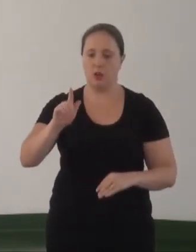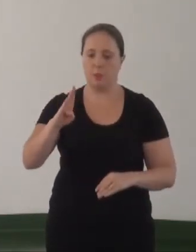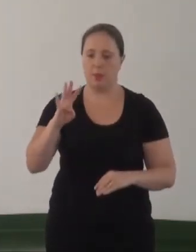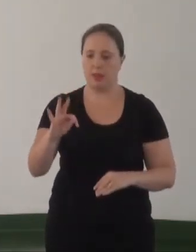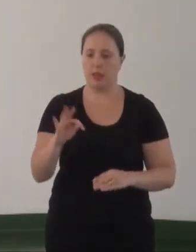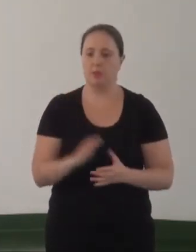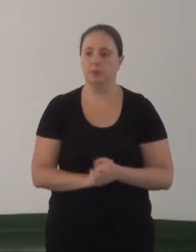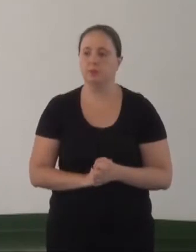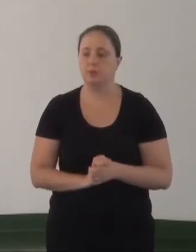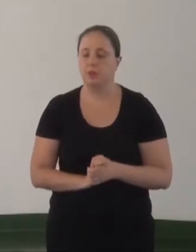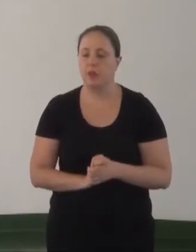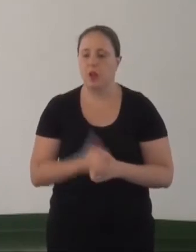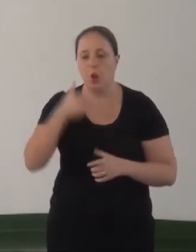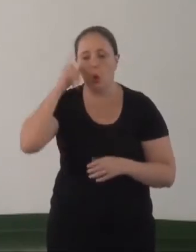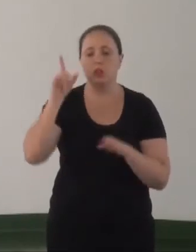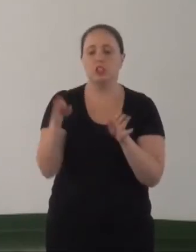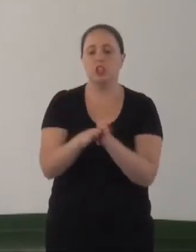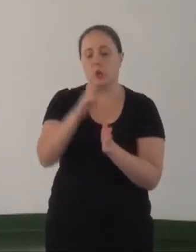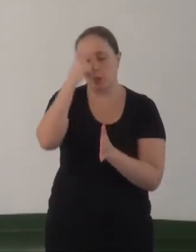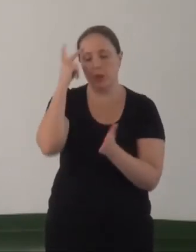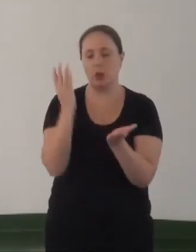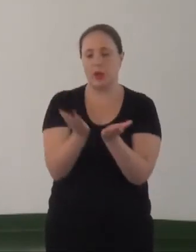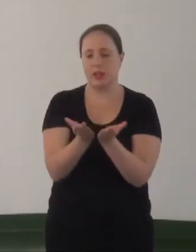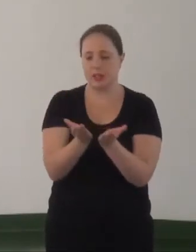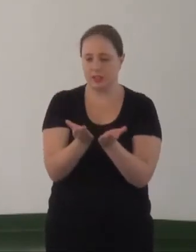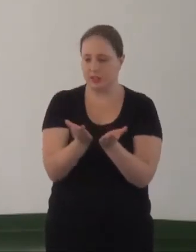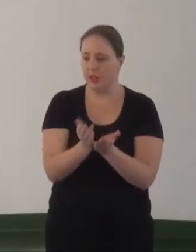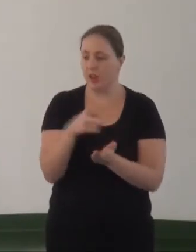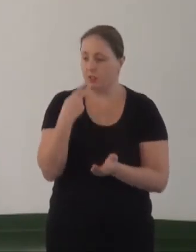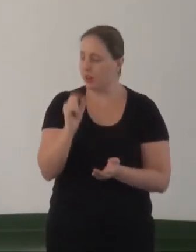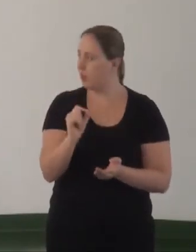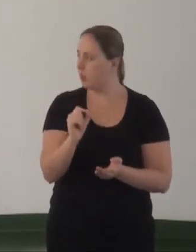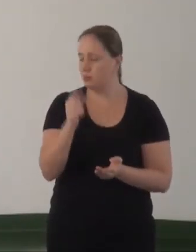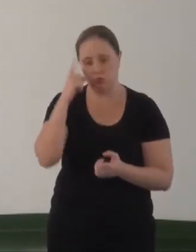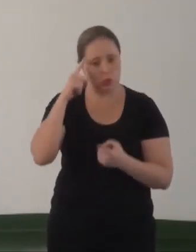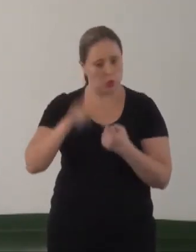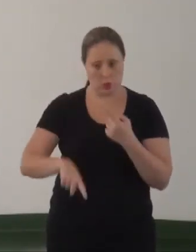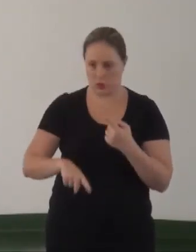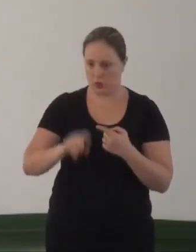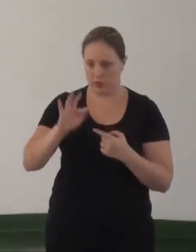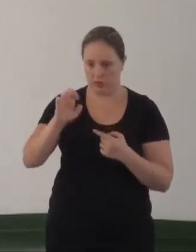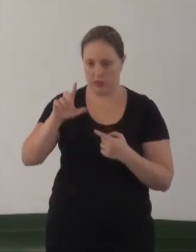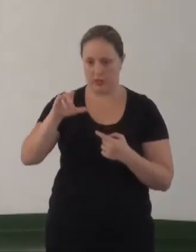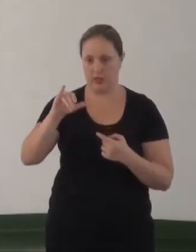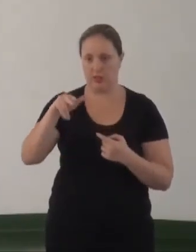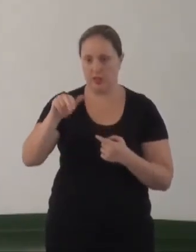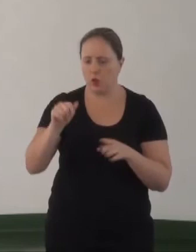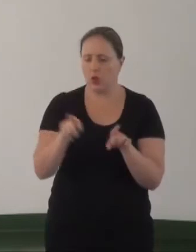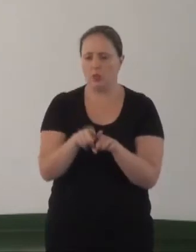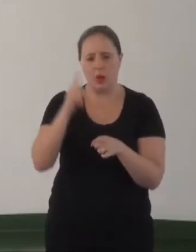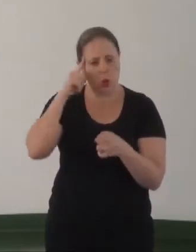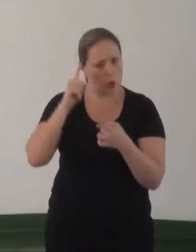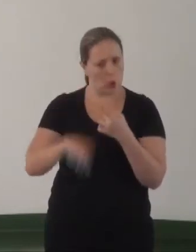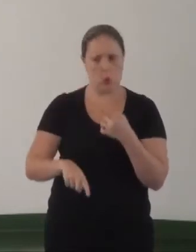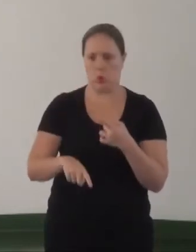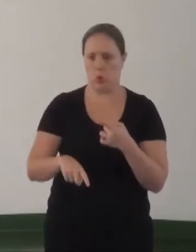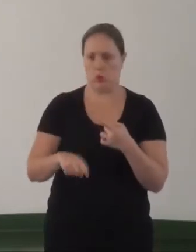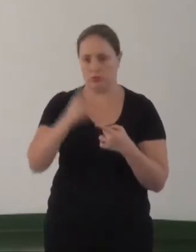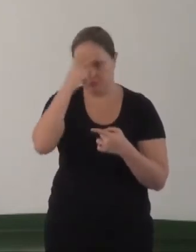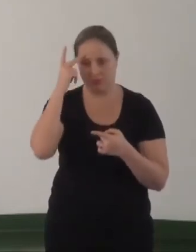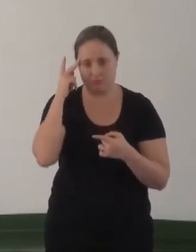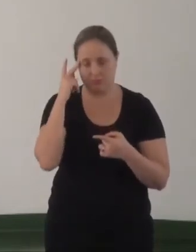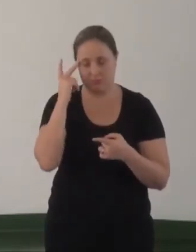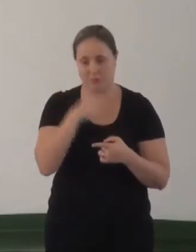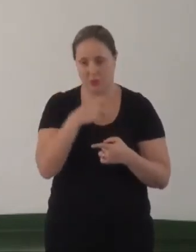um aqui que é evangélico e disse que não concorda com o Feliciano, não concorda com a prática daqueles fundamentalistas.